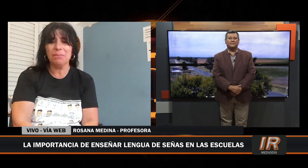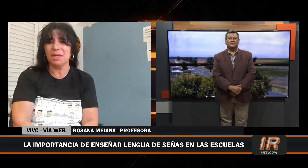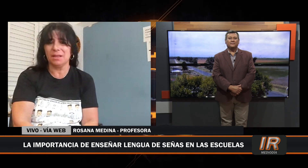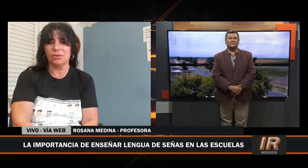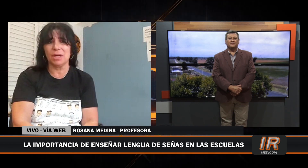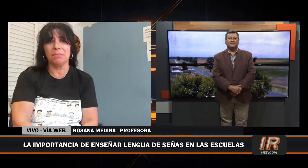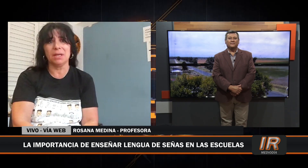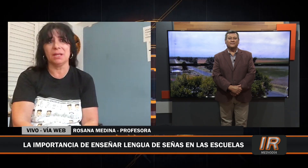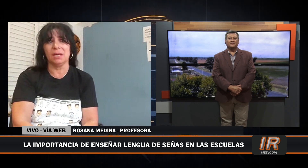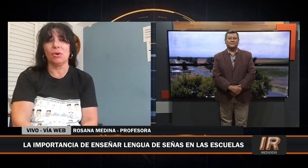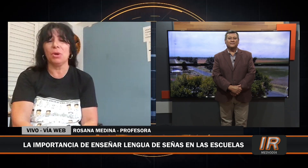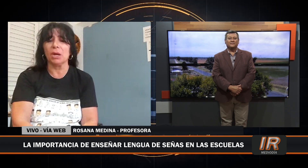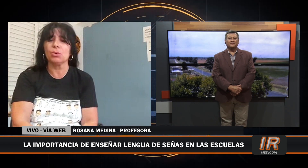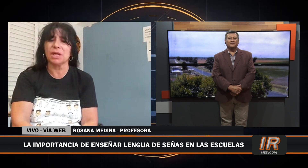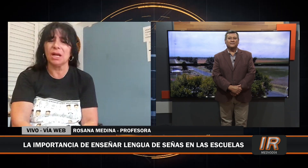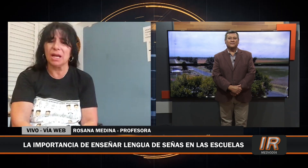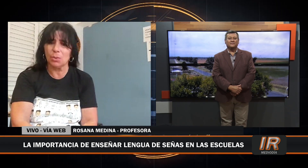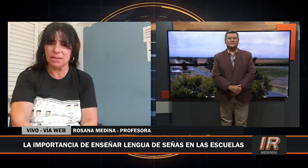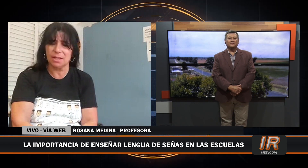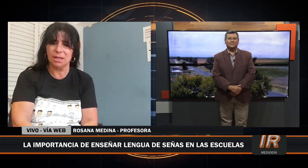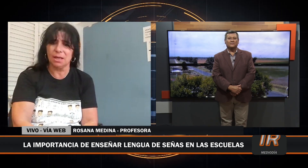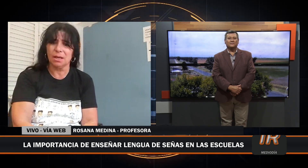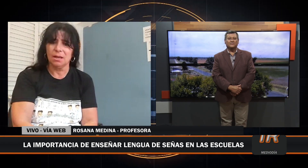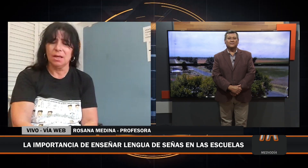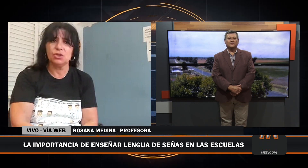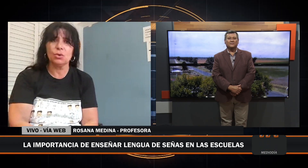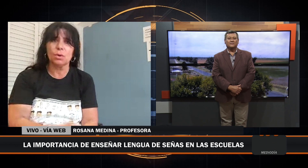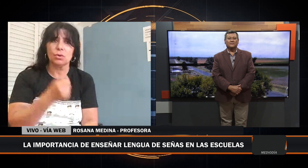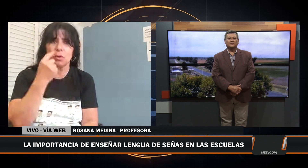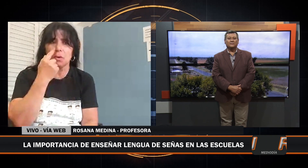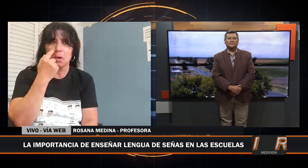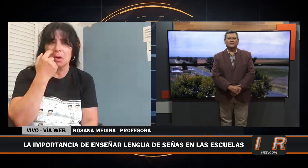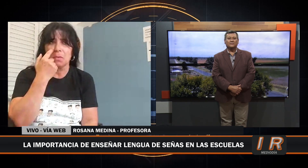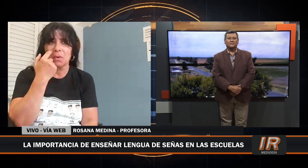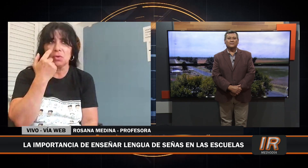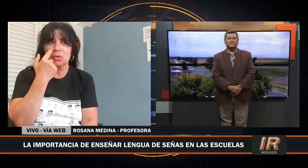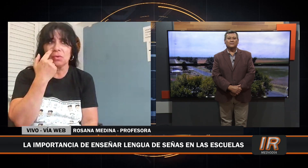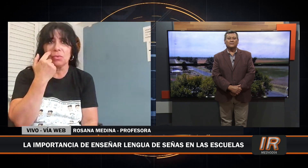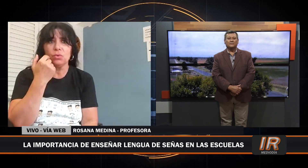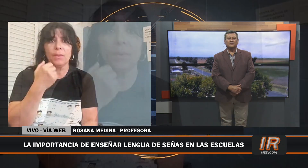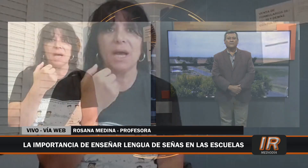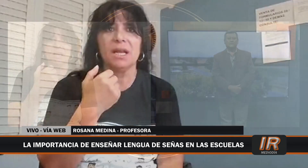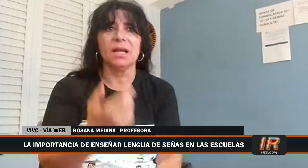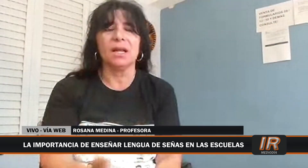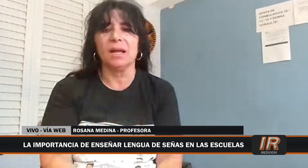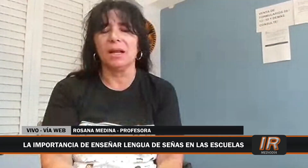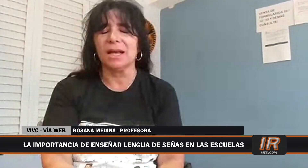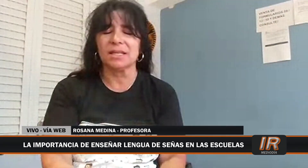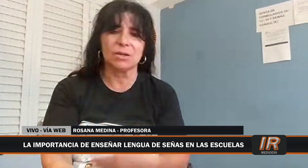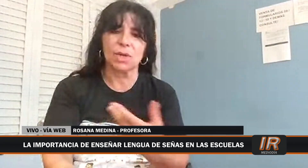Totalmente, totalmente, y cómo les gusta la lengua de señas. Ellos cuando uno va y le hace hacer una